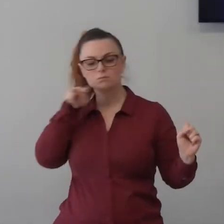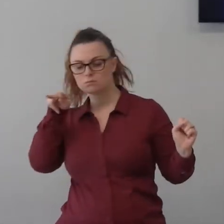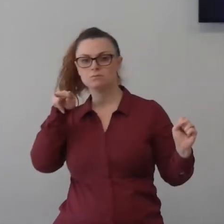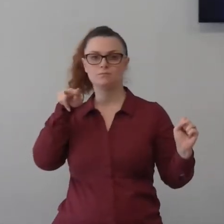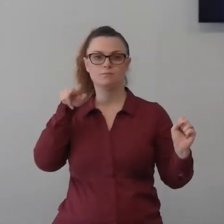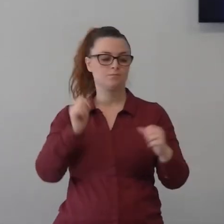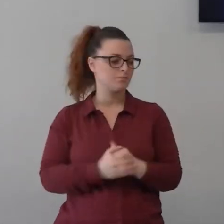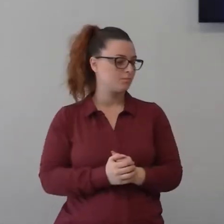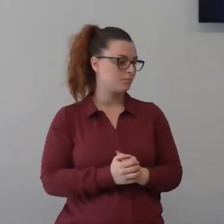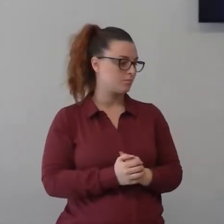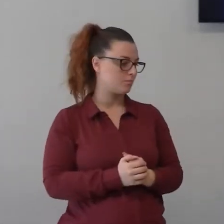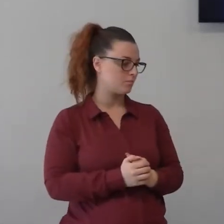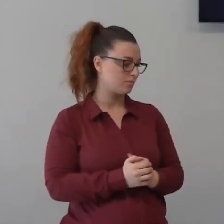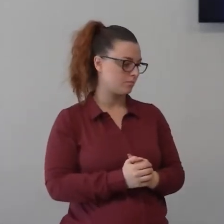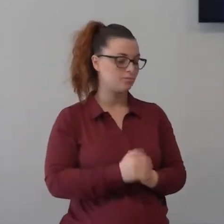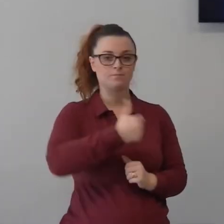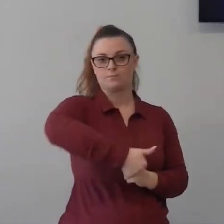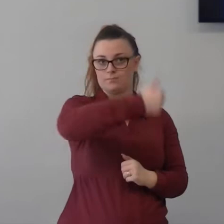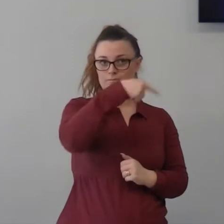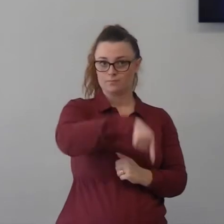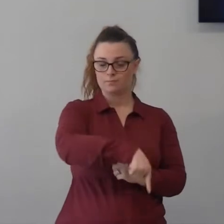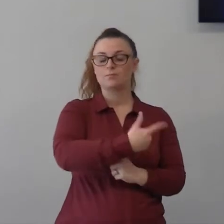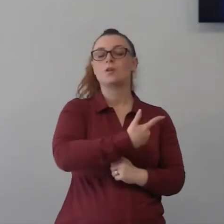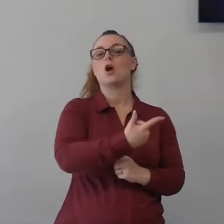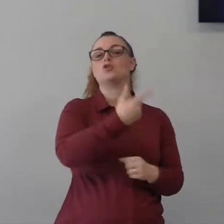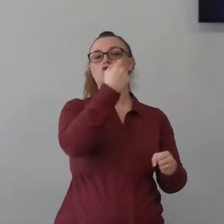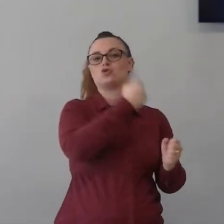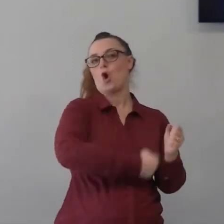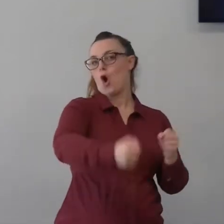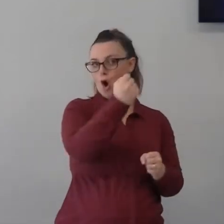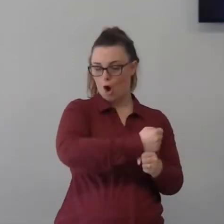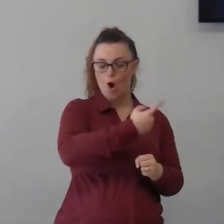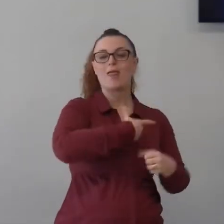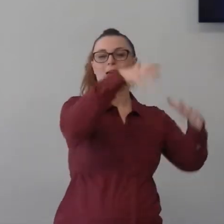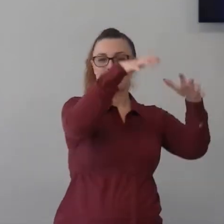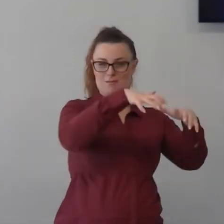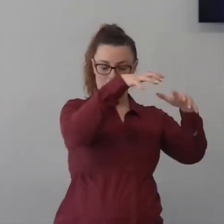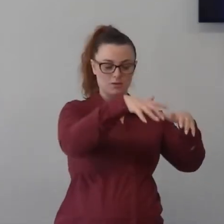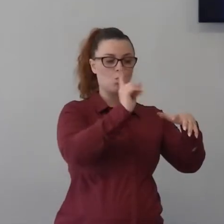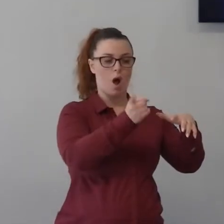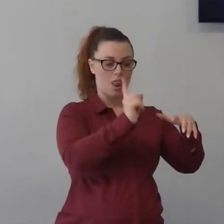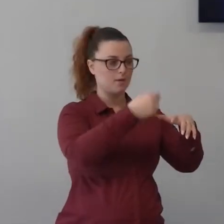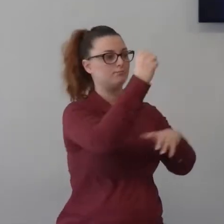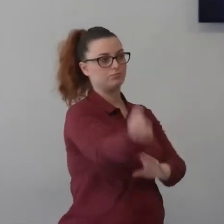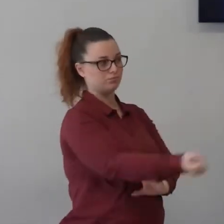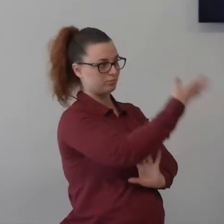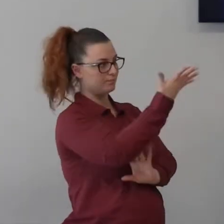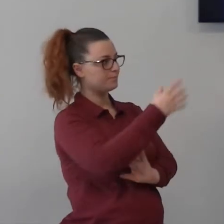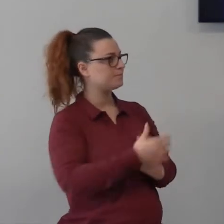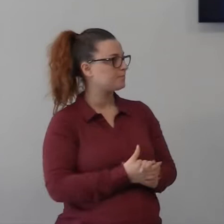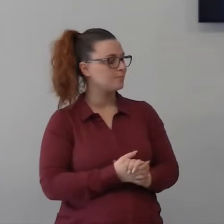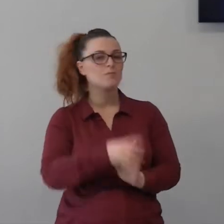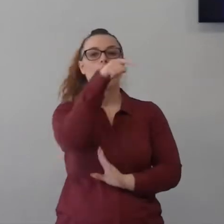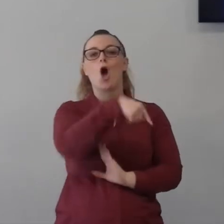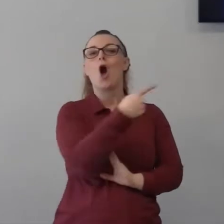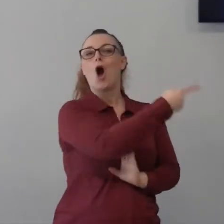saltando un po' qua e là allora cominciamo a leggere la storia di questa tempesta figli oggi